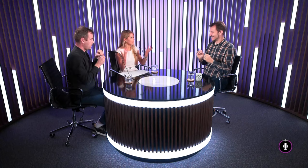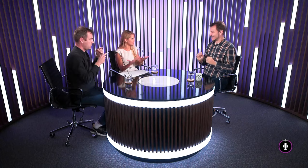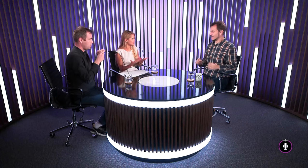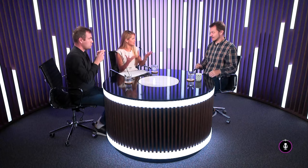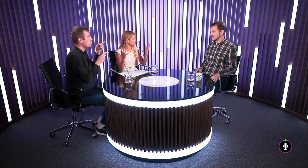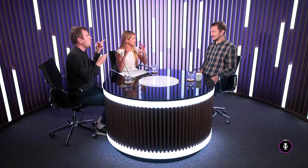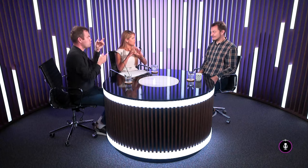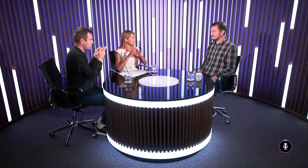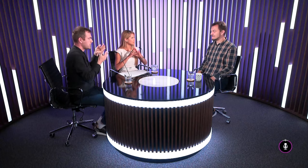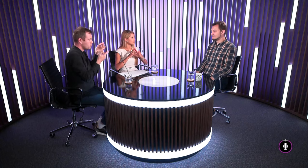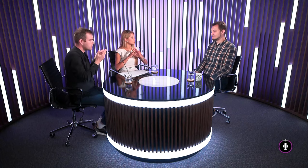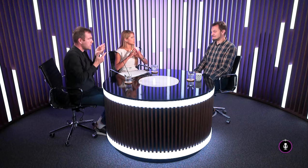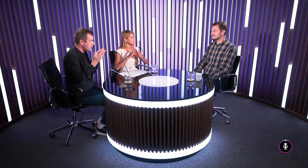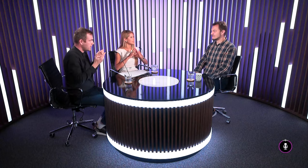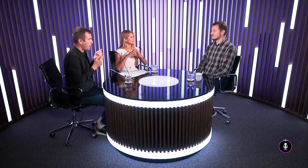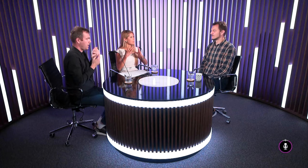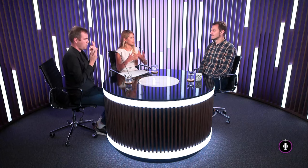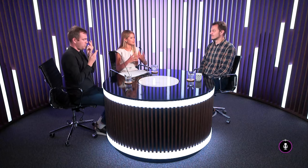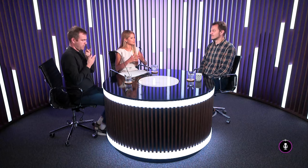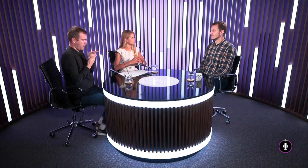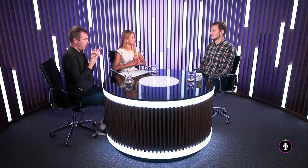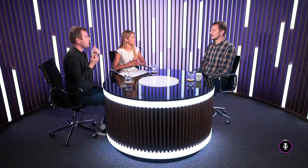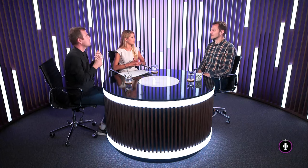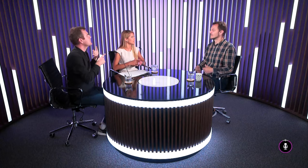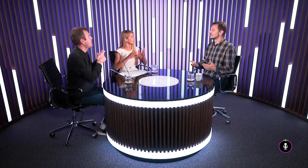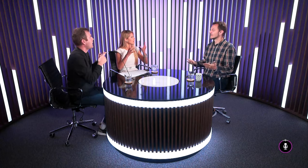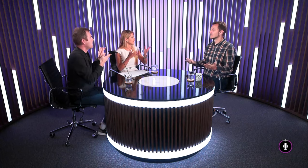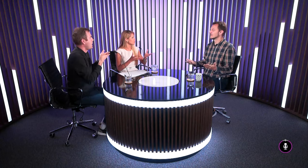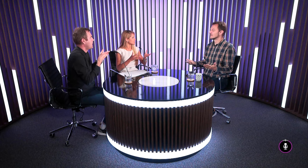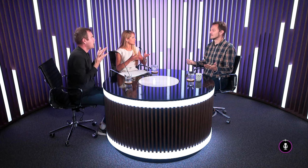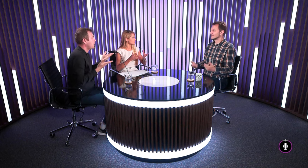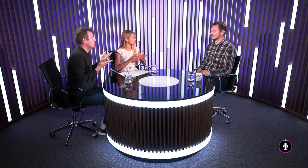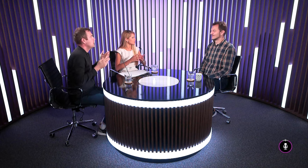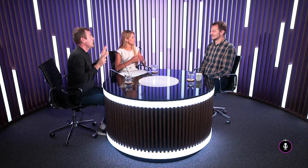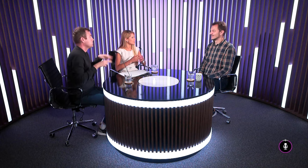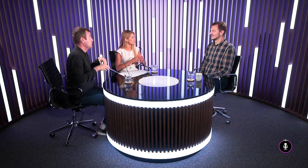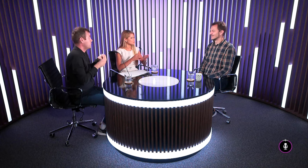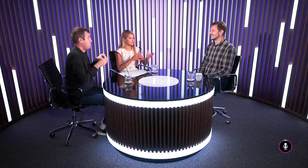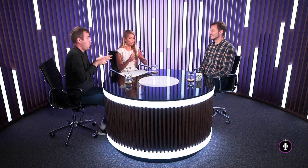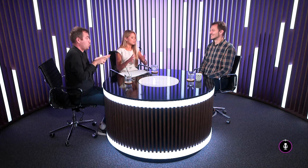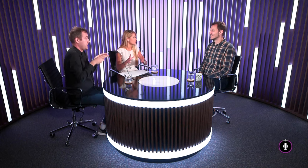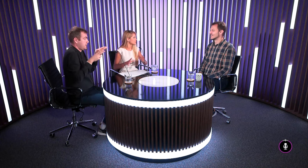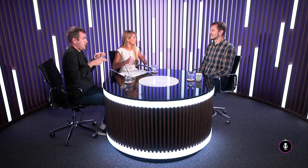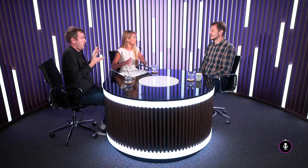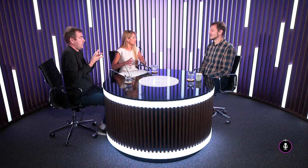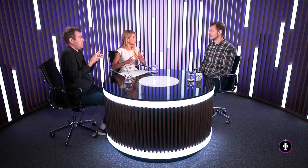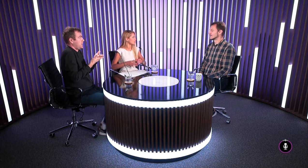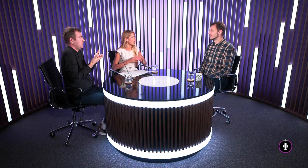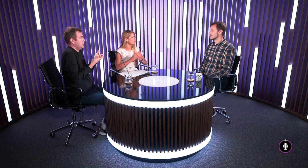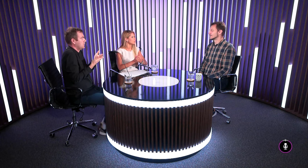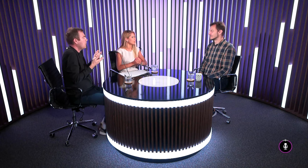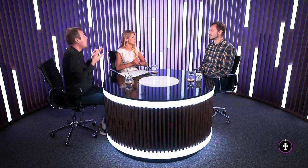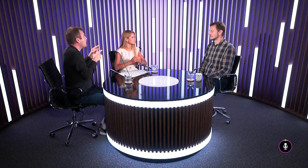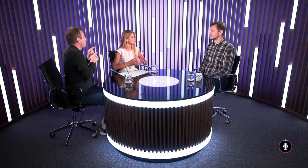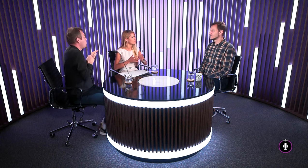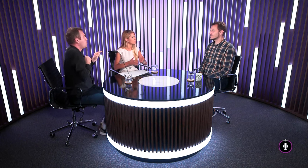také štatistiky, dá sa povedať. čo teraz, ale tá prax, že napríklad naozaj sa stane v tej rodine, že hoci ktorý z týchto prípadov